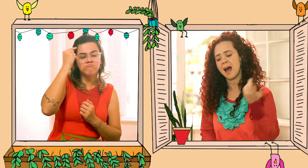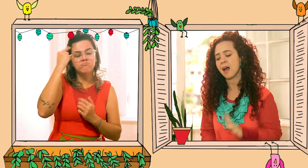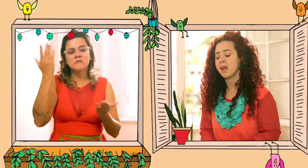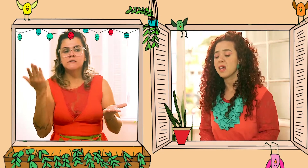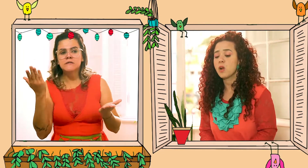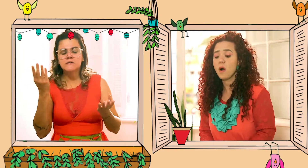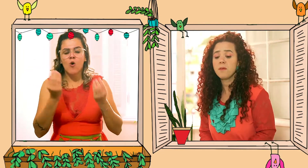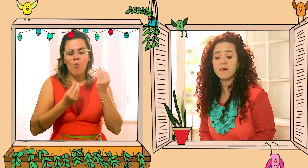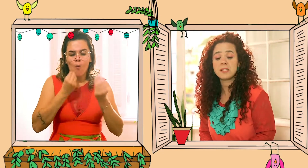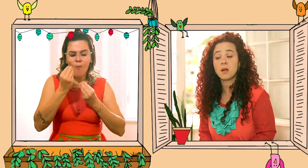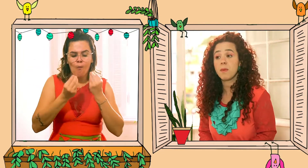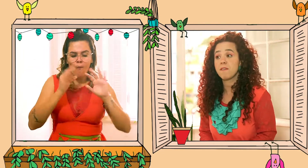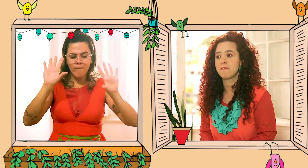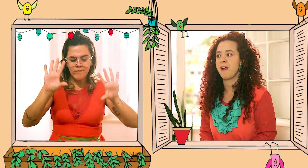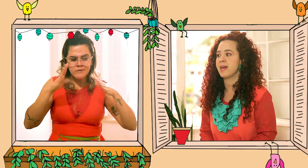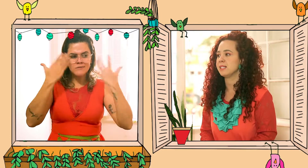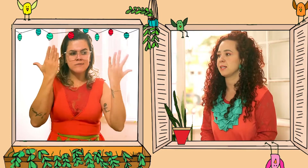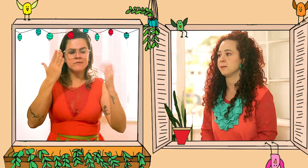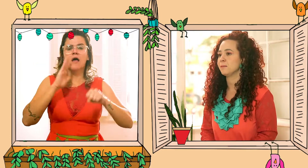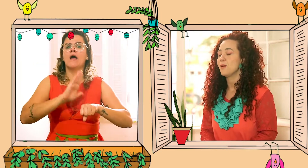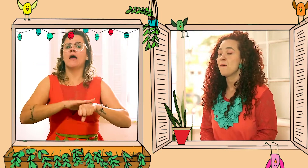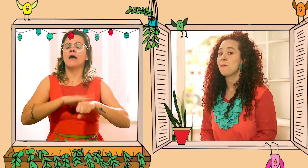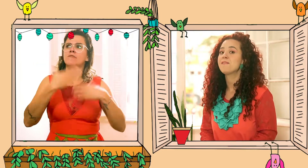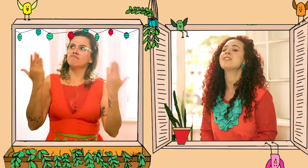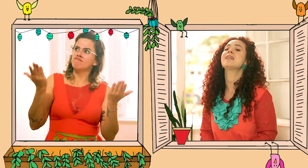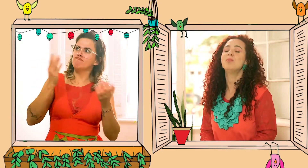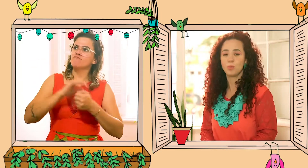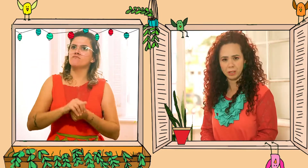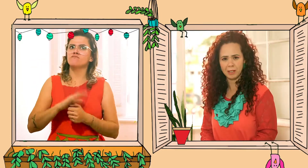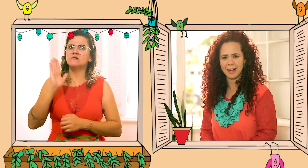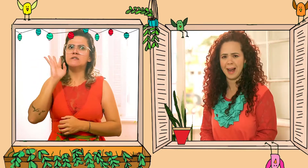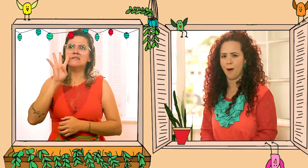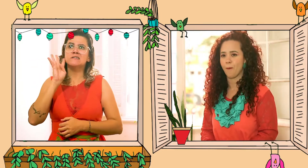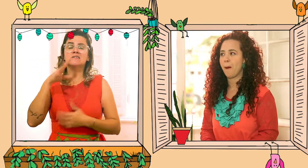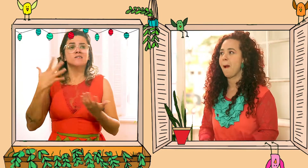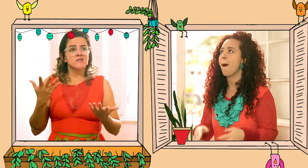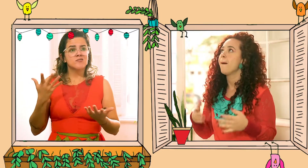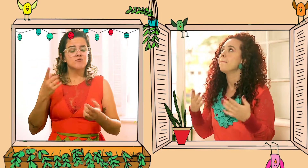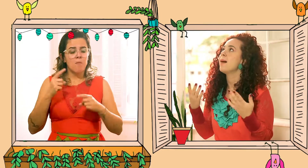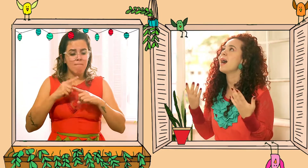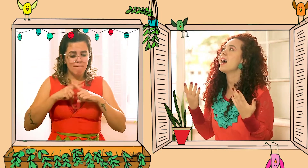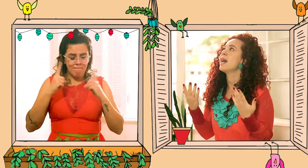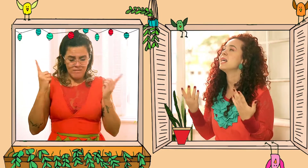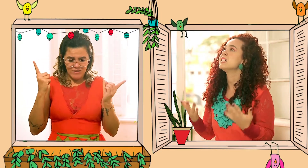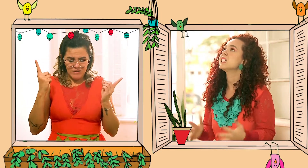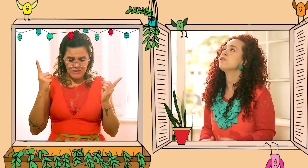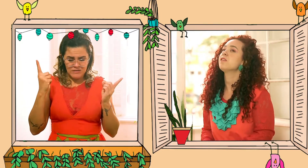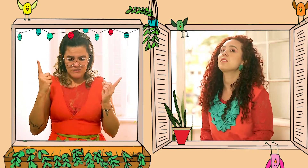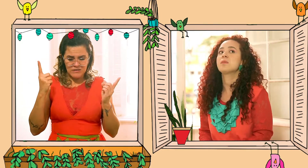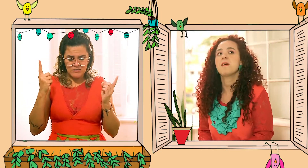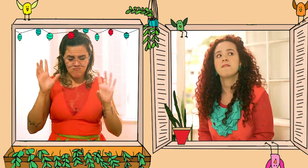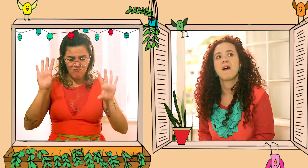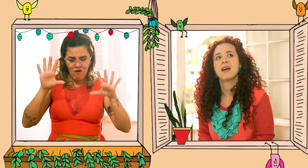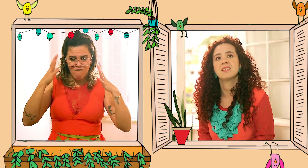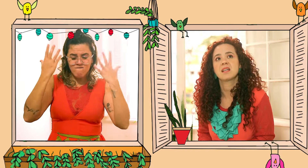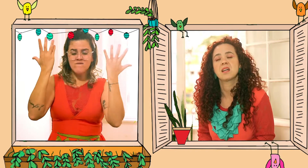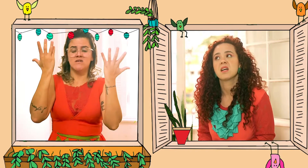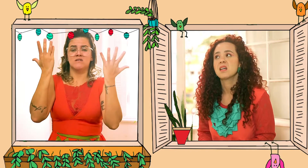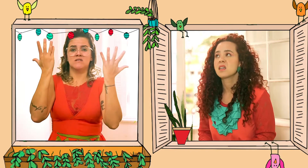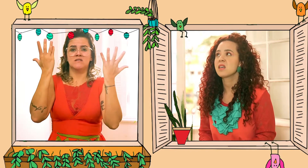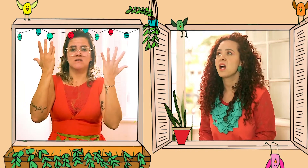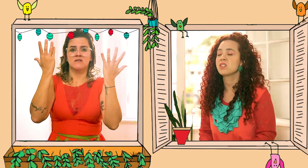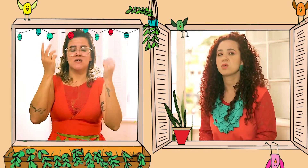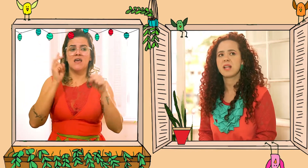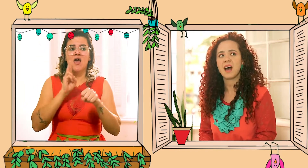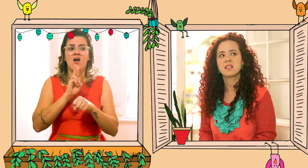pensar em como fazer uma festa. Uma festa muito legal. Mas que fosse uma festa